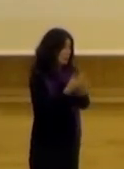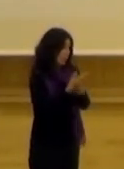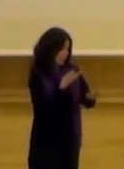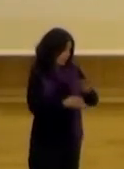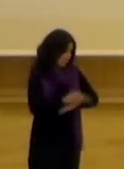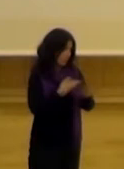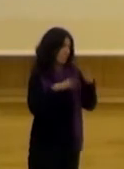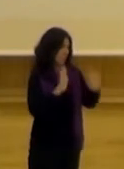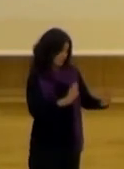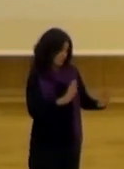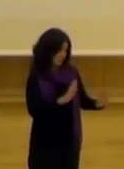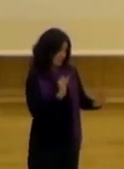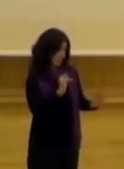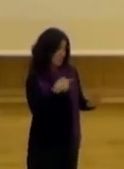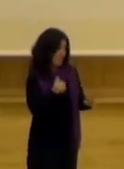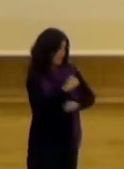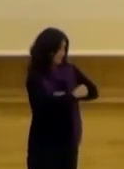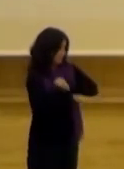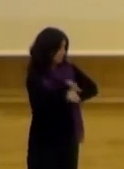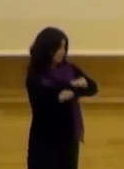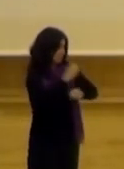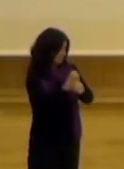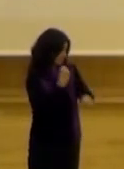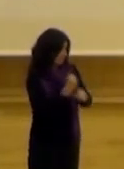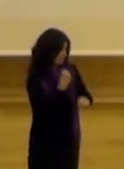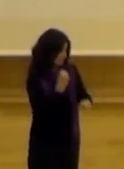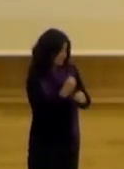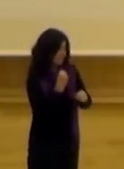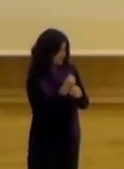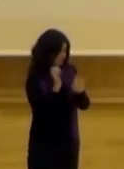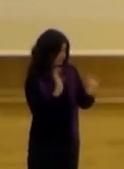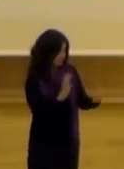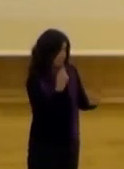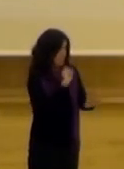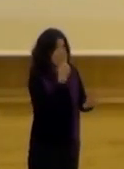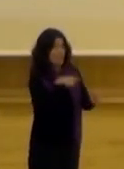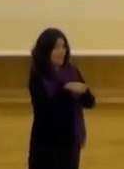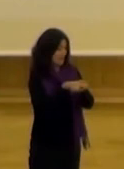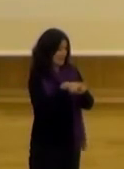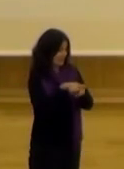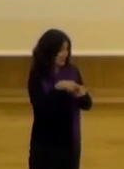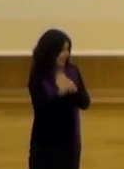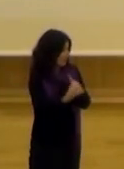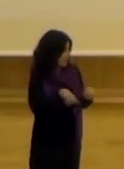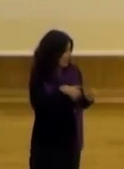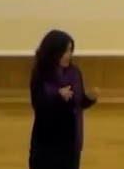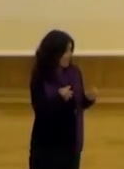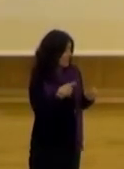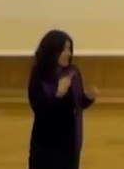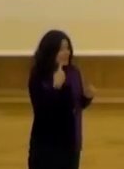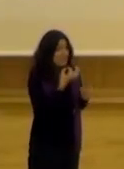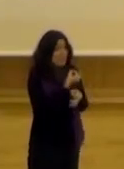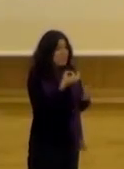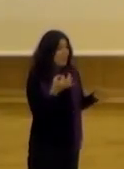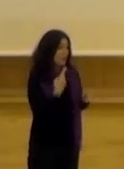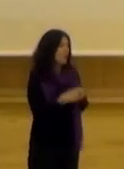colaborativamente que además el funcionario está tapado de trabajo que esa es otra que también es una de las críticas que se hace bueno lo suyo